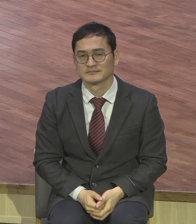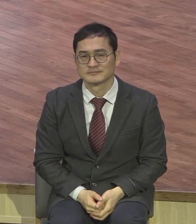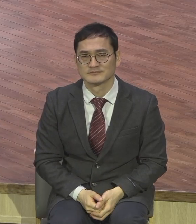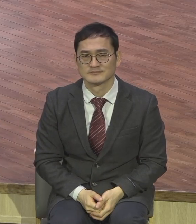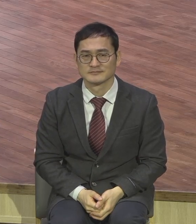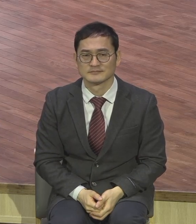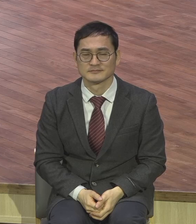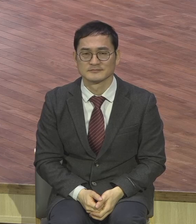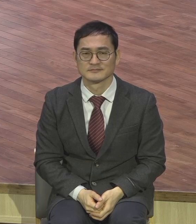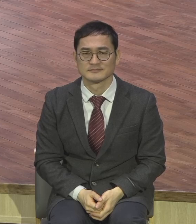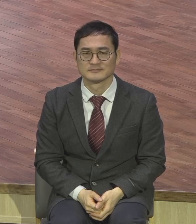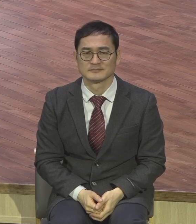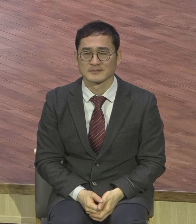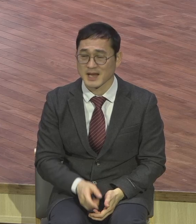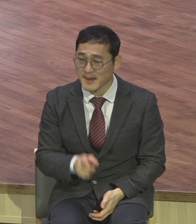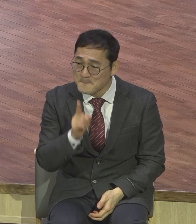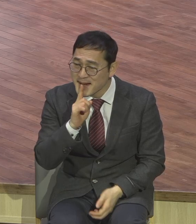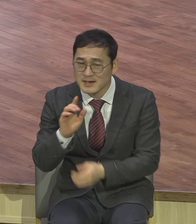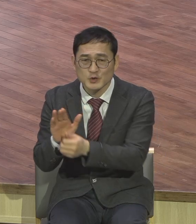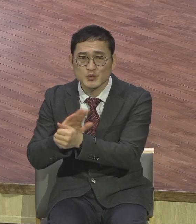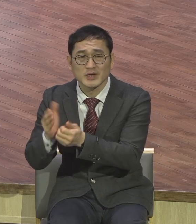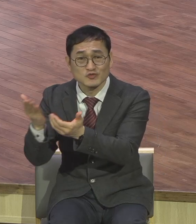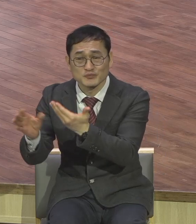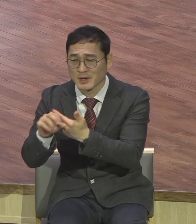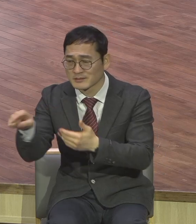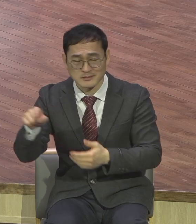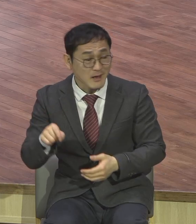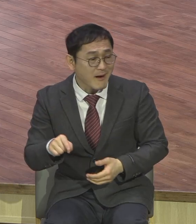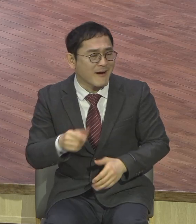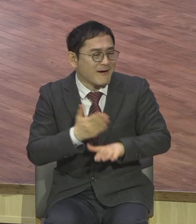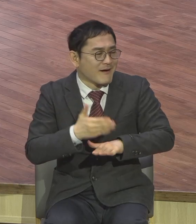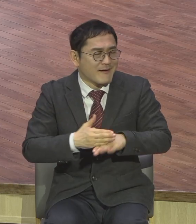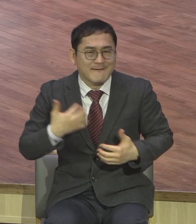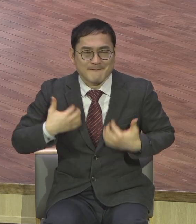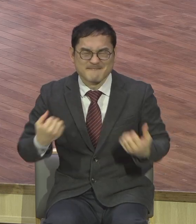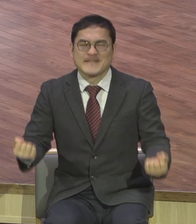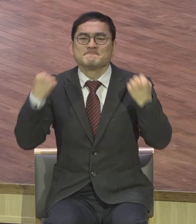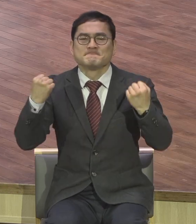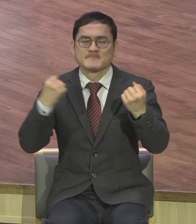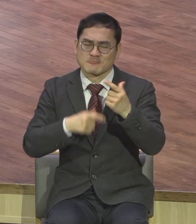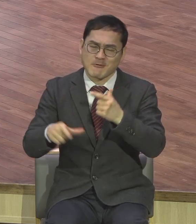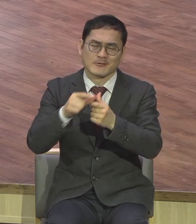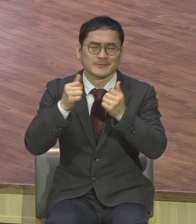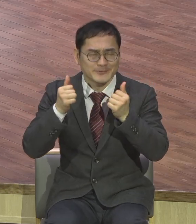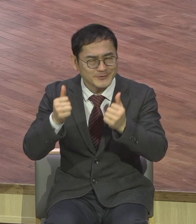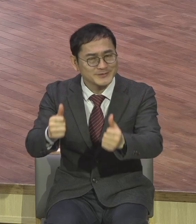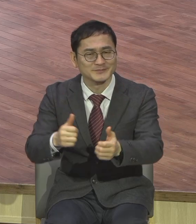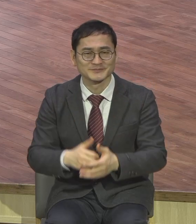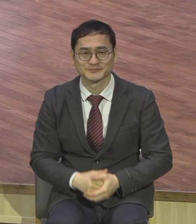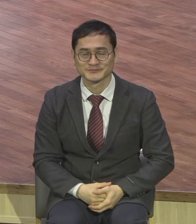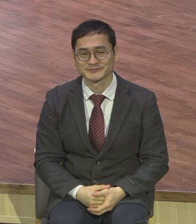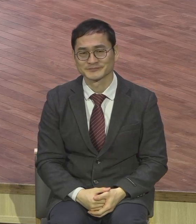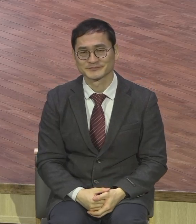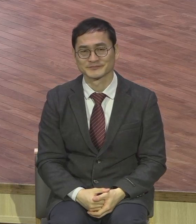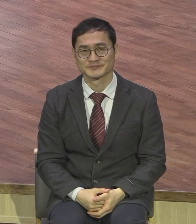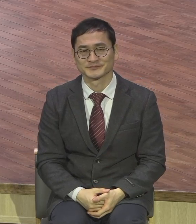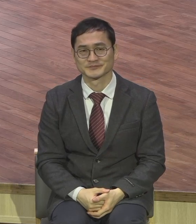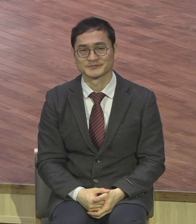커십니다 말 한마디를 위로해져 얼마나 힘나 우리 예언공동체 복음공동체